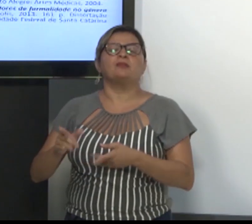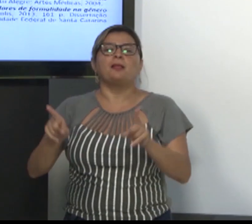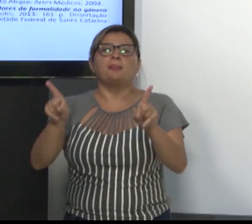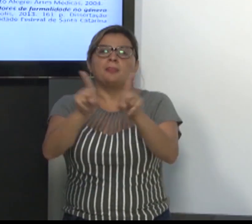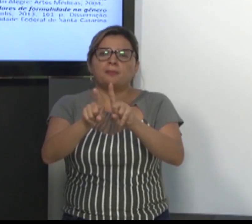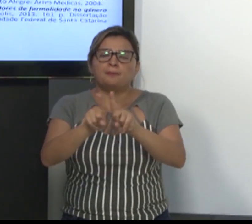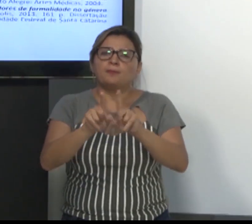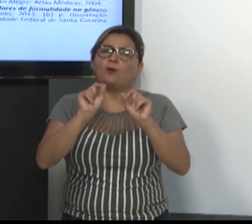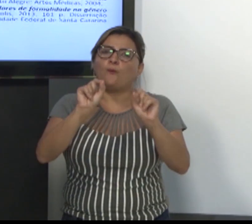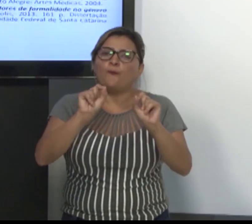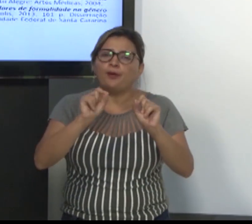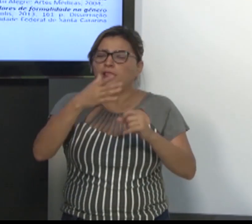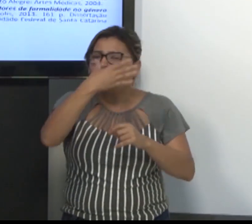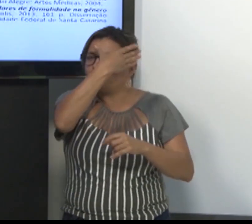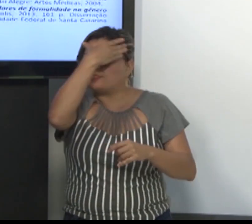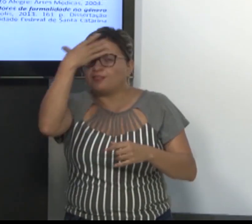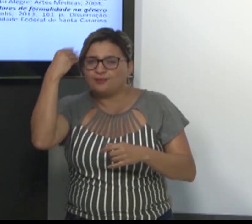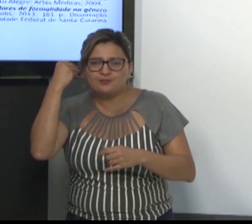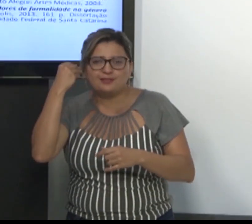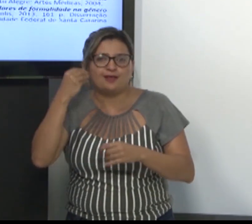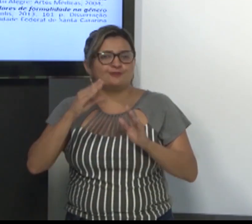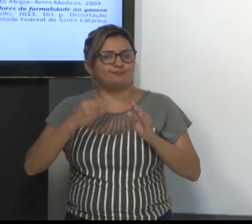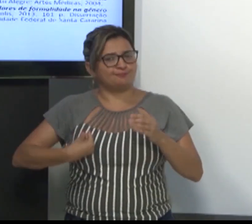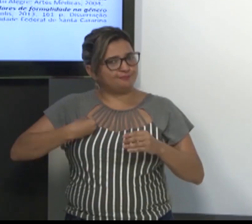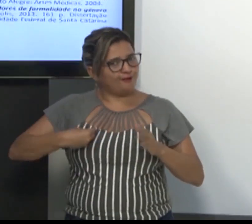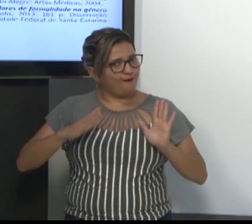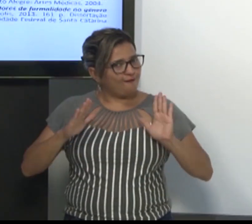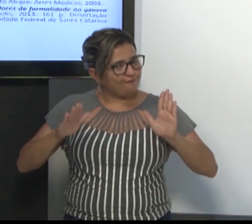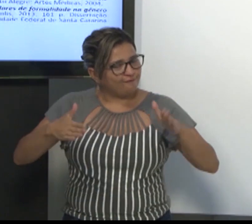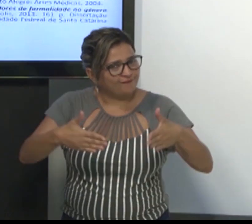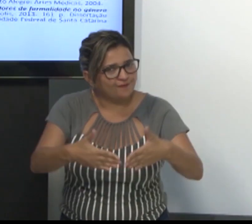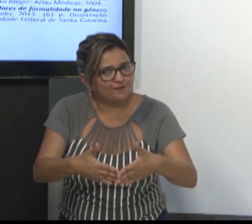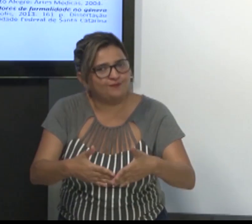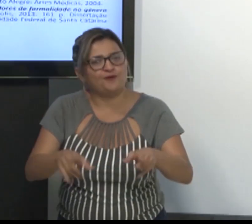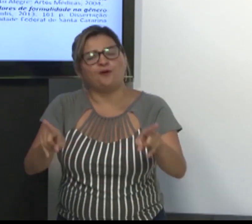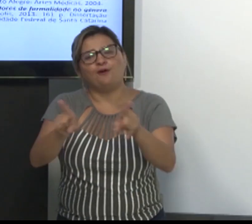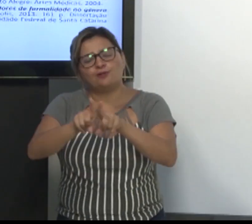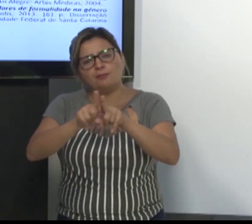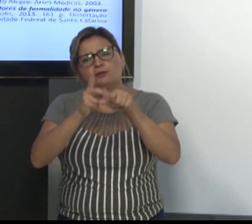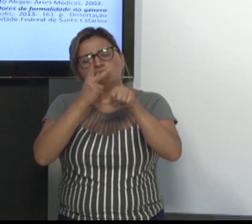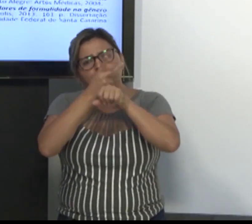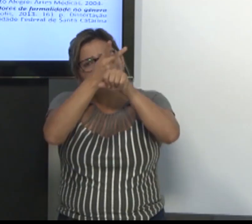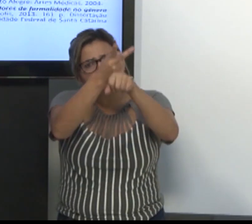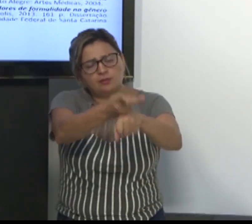respeito, né, todas as teorias, tudo que já foi estudado, pesquisem à vontade.